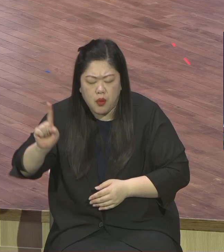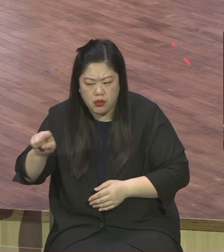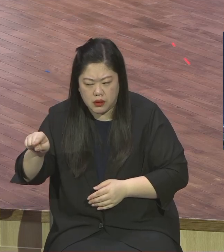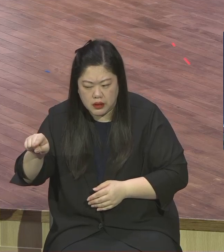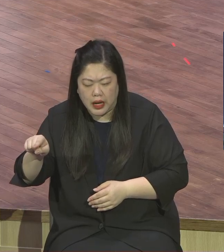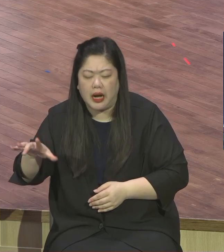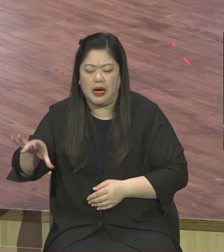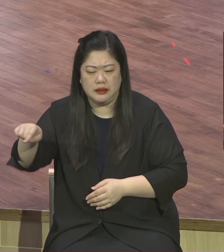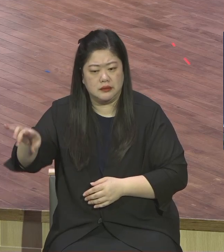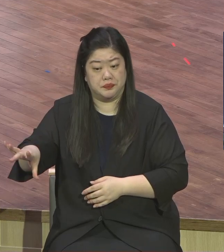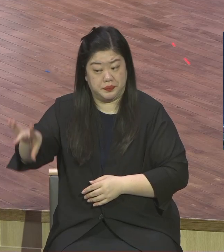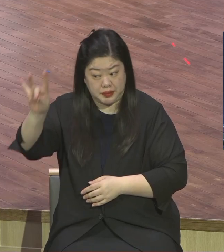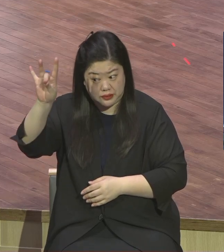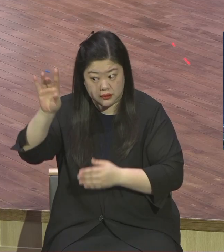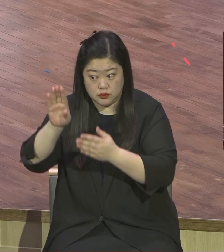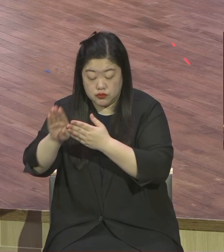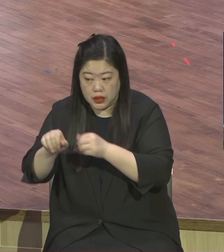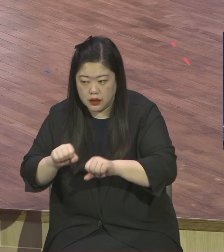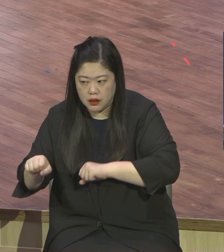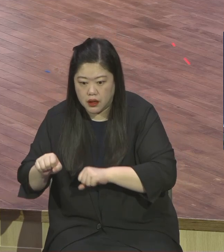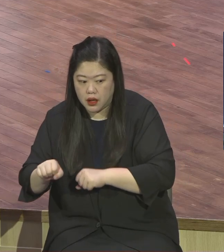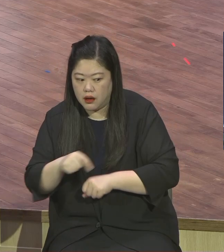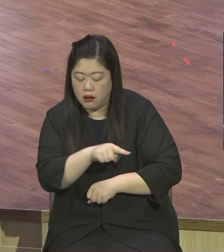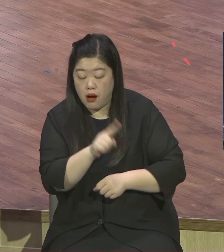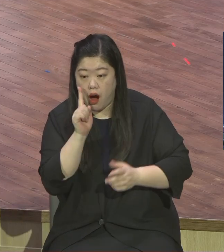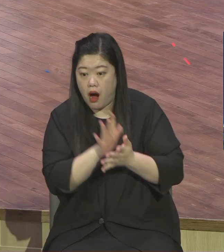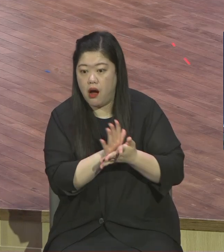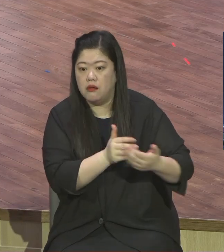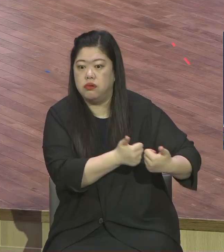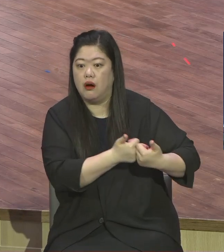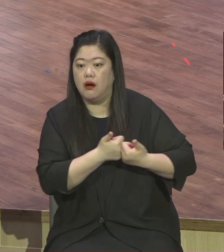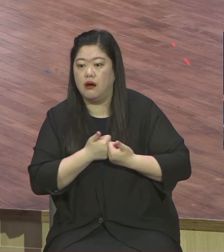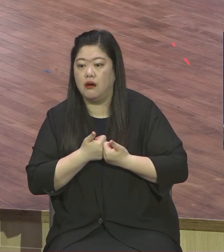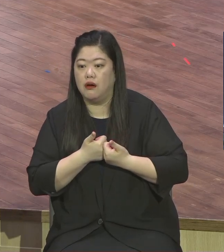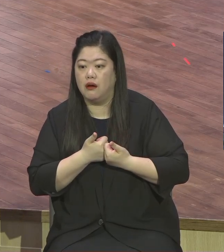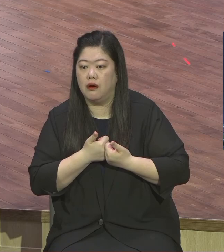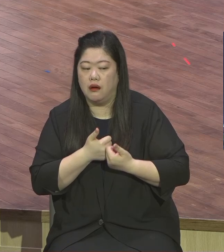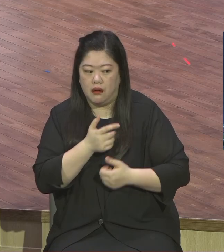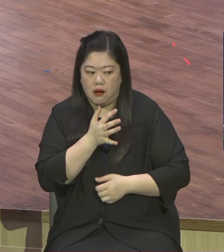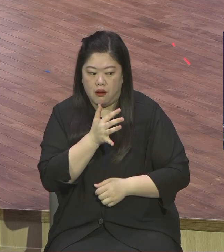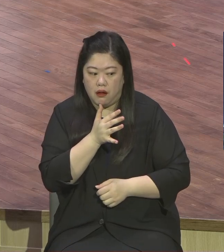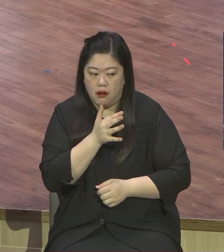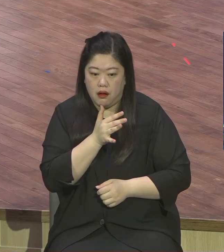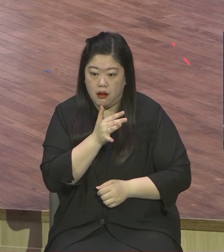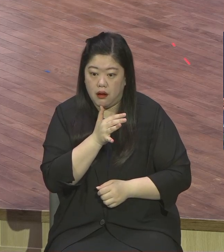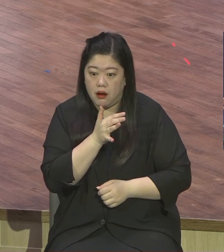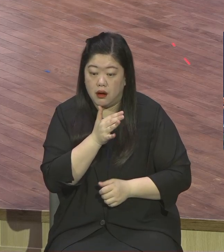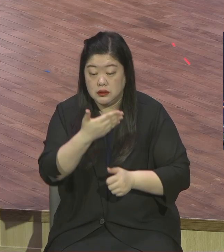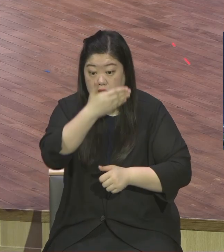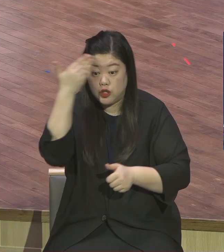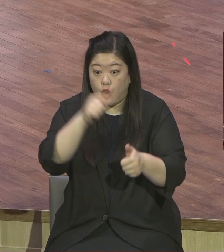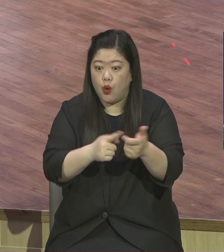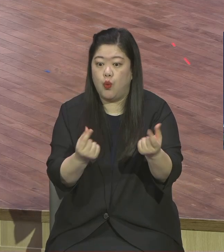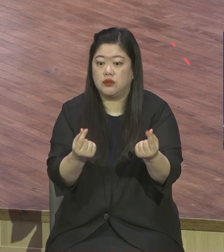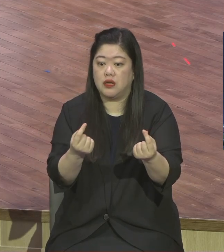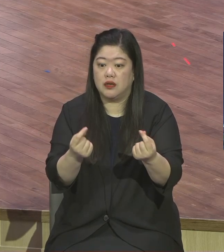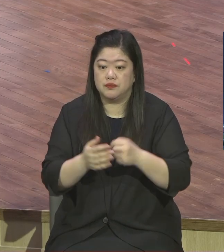재물이 많으므로 이 말씀을 근심하여 예수님 떠납니다 이것처럼 비참한 장면이 없어요 물질 그까짓 거